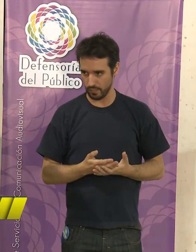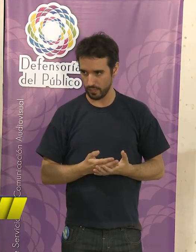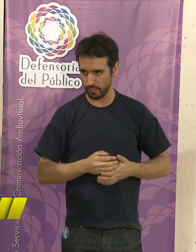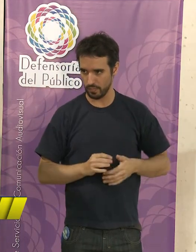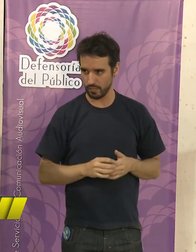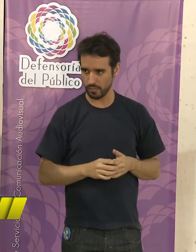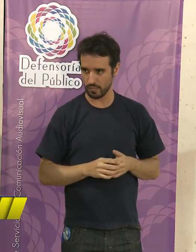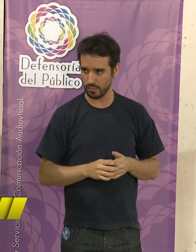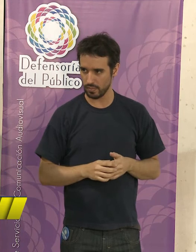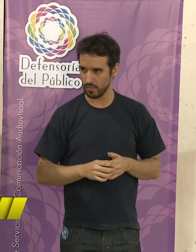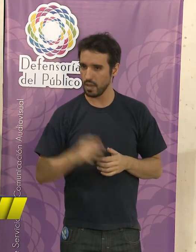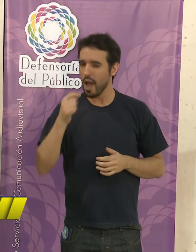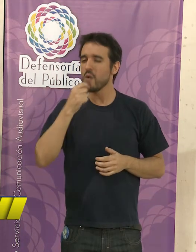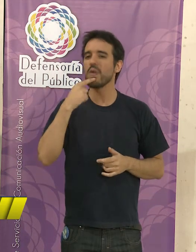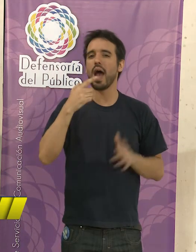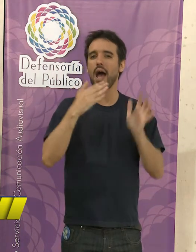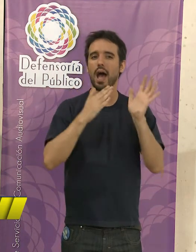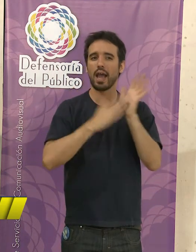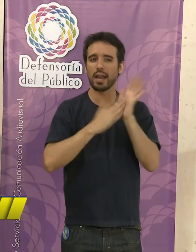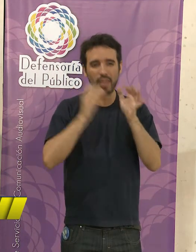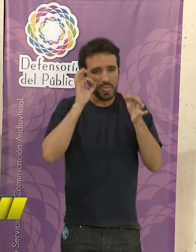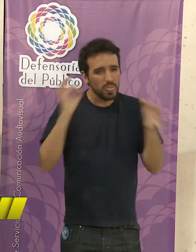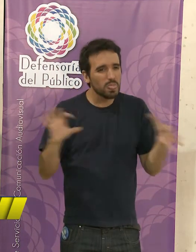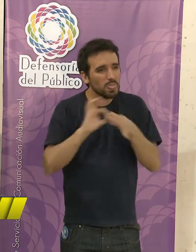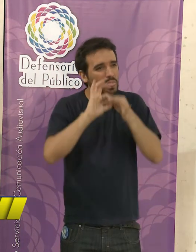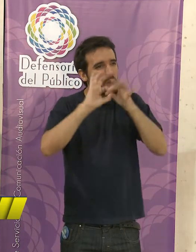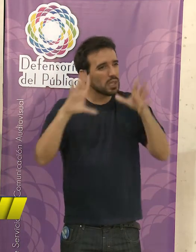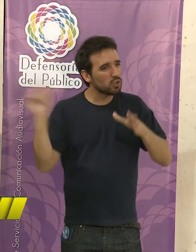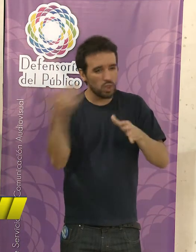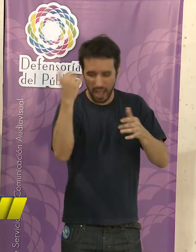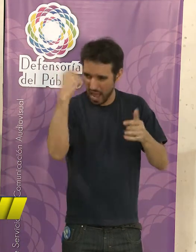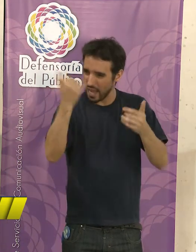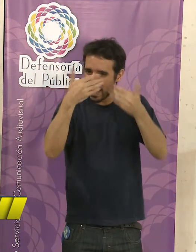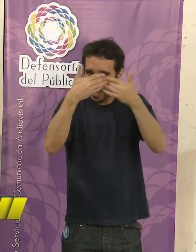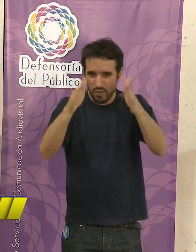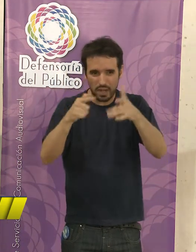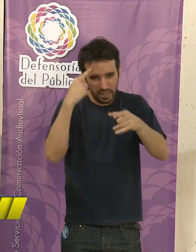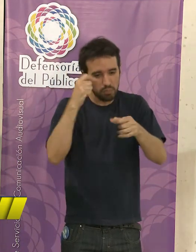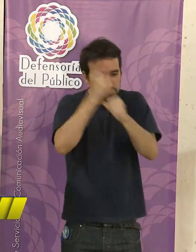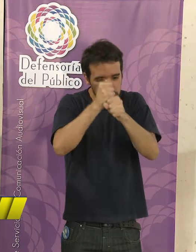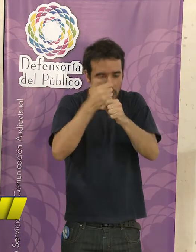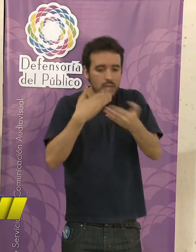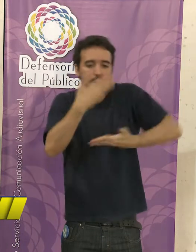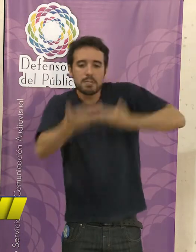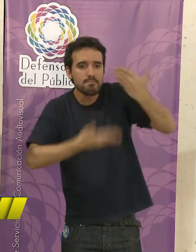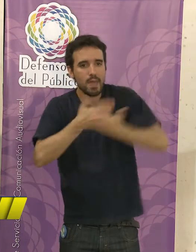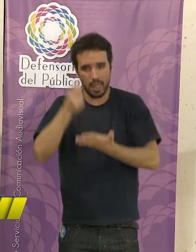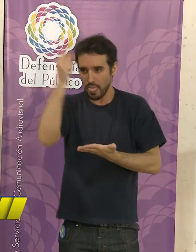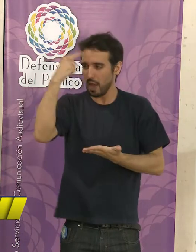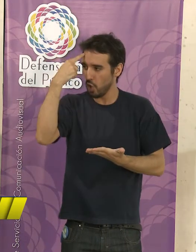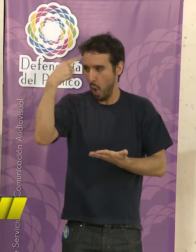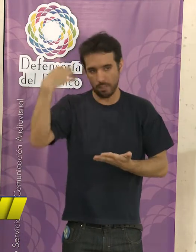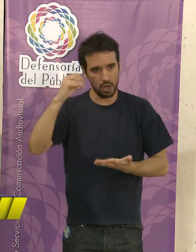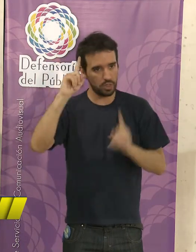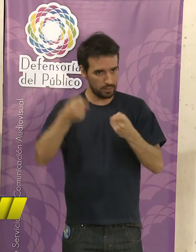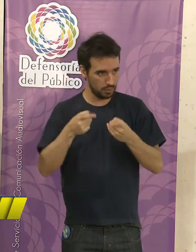es que haya una garantía democrática que permita que todos tengan la libertad de ejercer e intercambiar ideas y opiniones. Y así, la